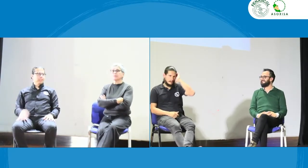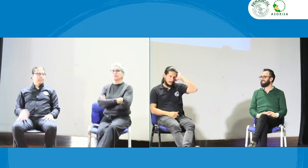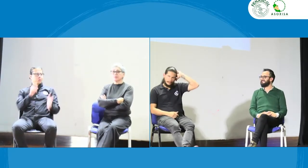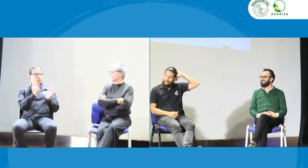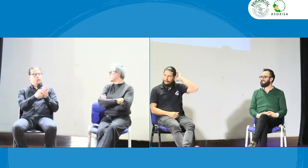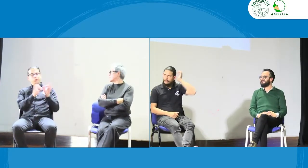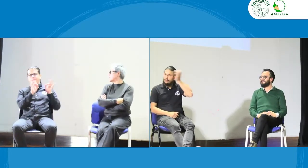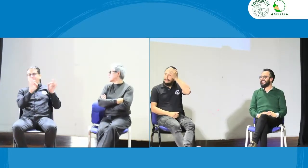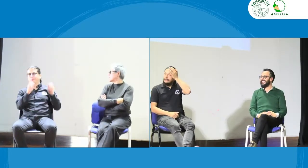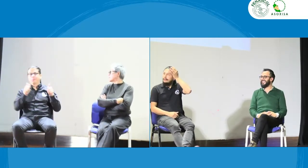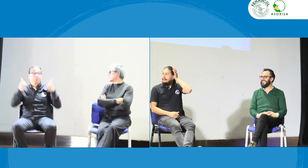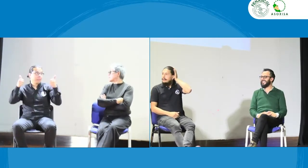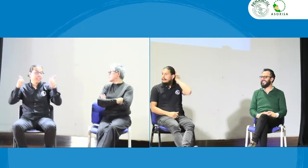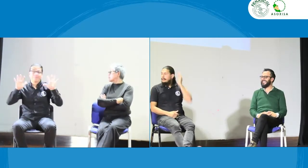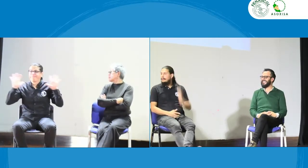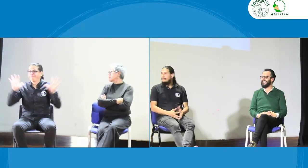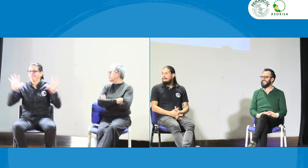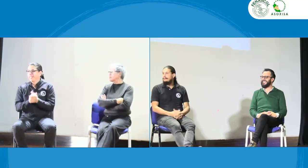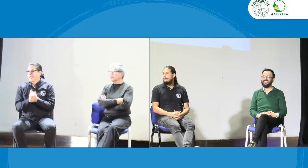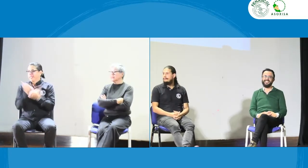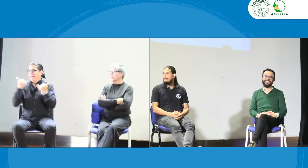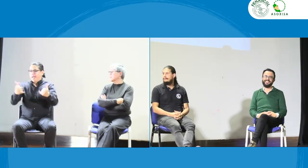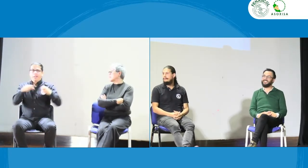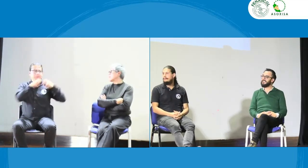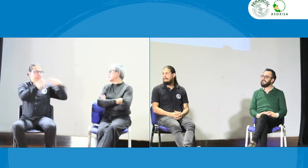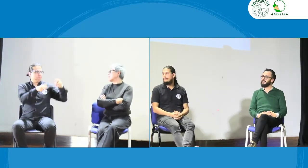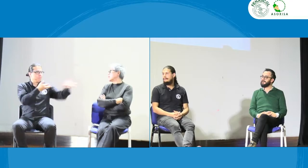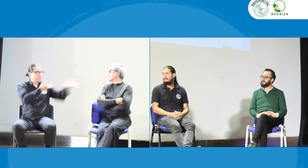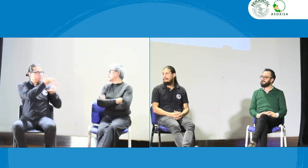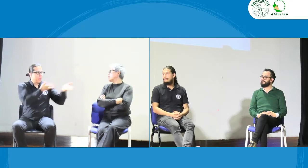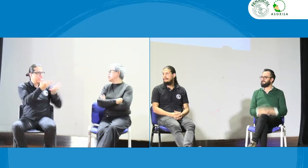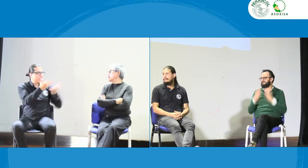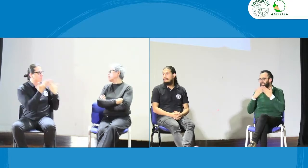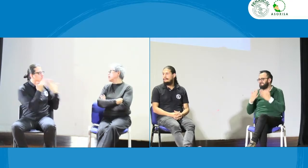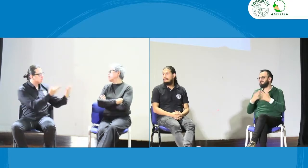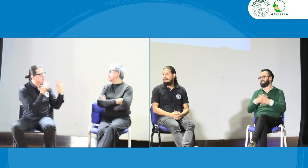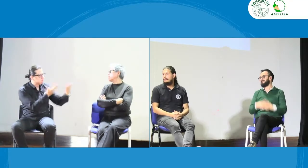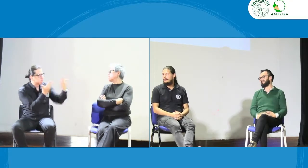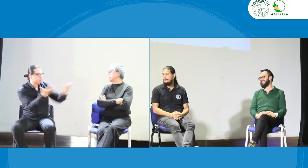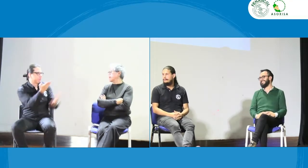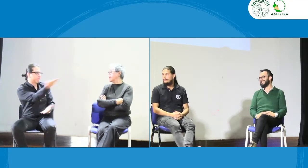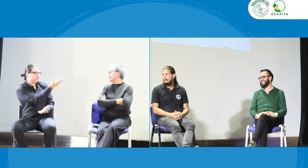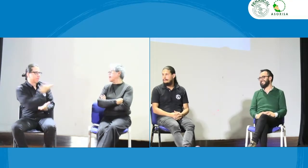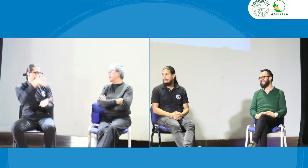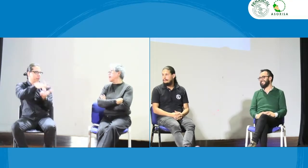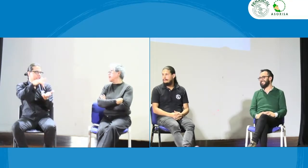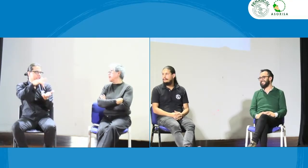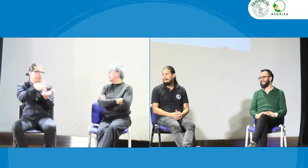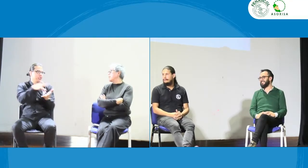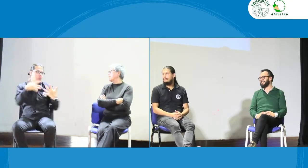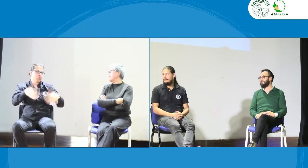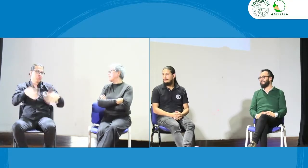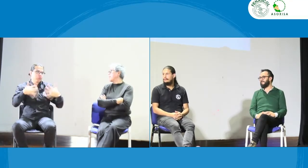Eso es un muy buen punto listo perfecto entonces ahora les agradecemos a todos ustedes por participar en este panel